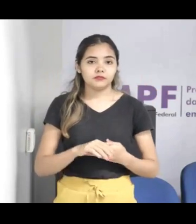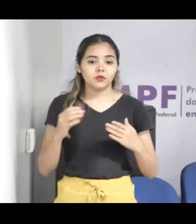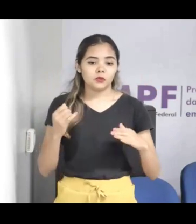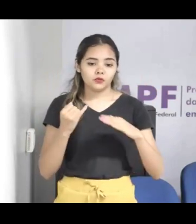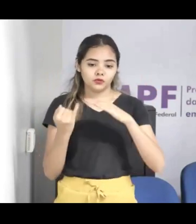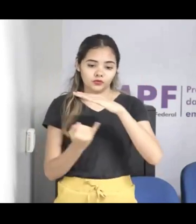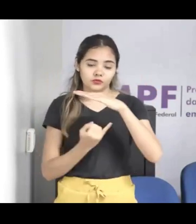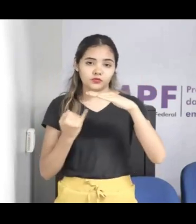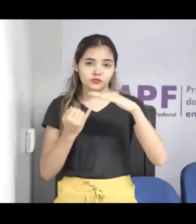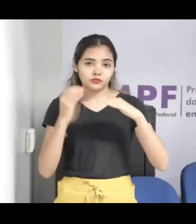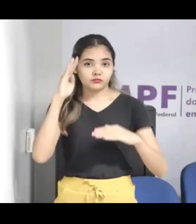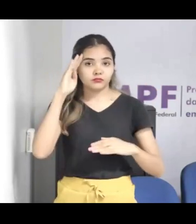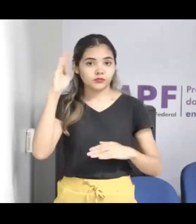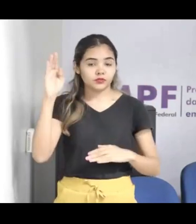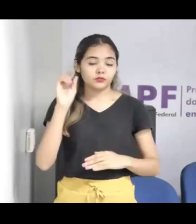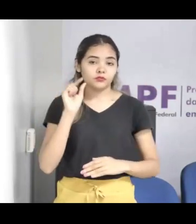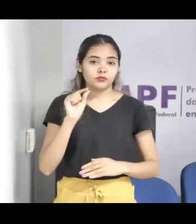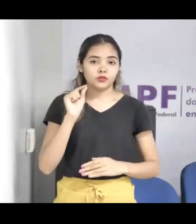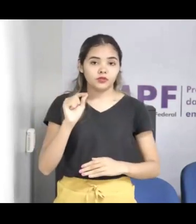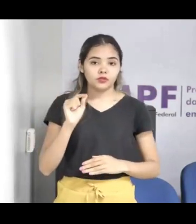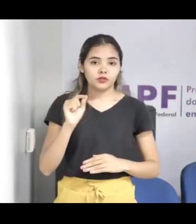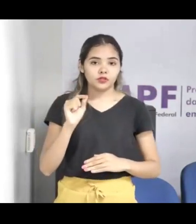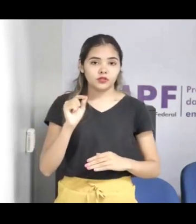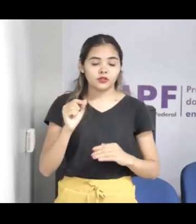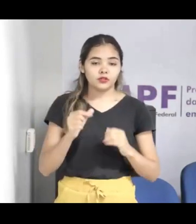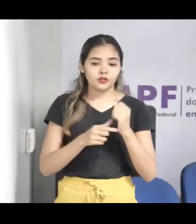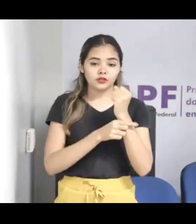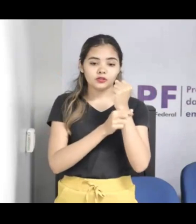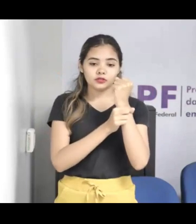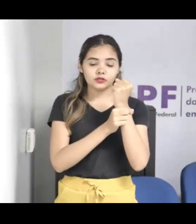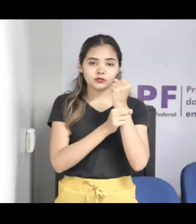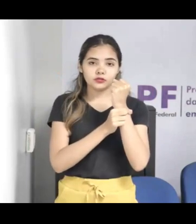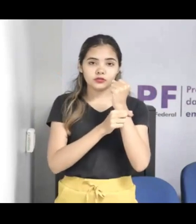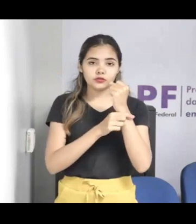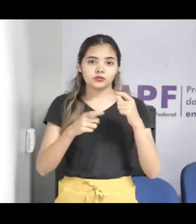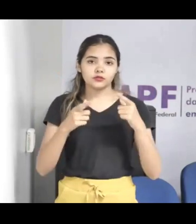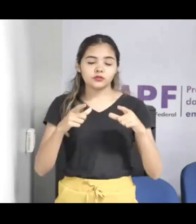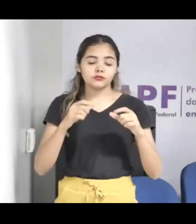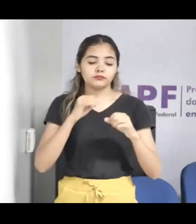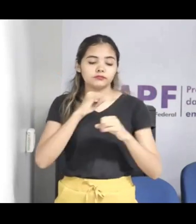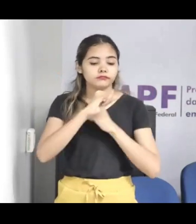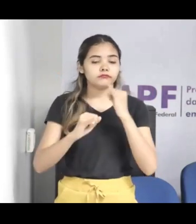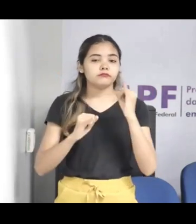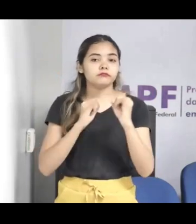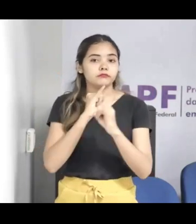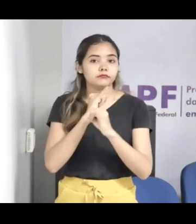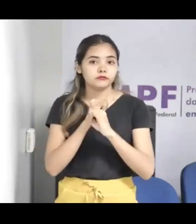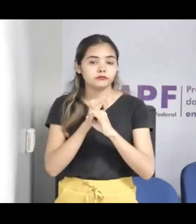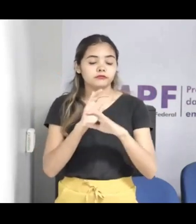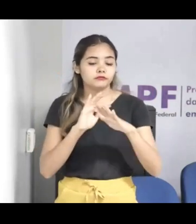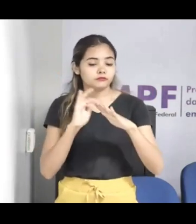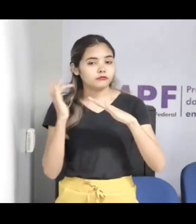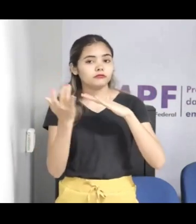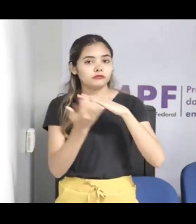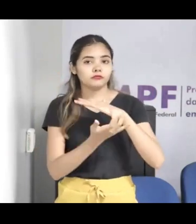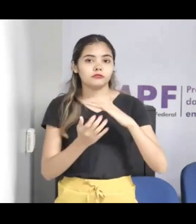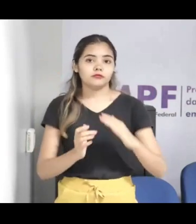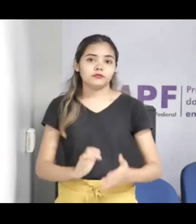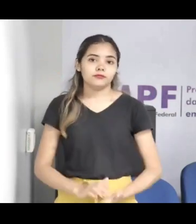contra crianças, Principalmente a violência sexual, que se tornou uma bandeira do Child Fund em todos os seus países. Então, todos estão